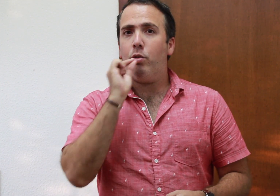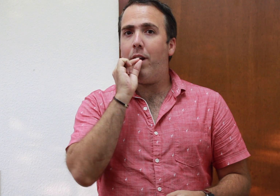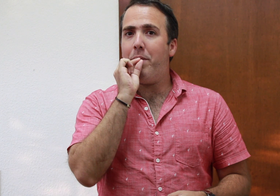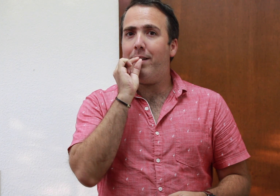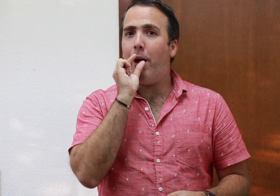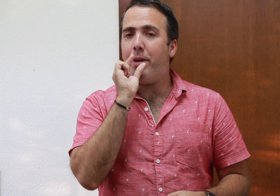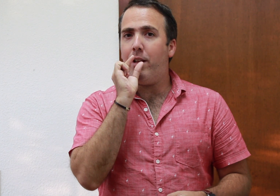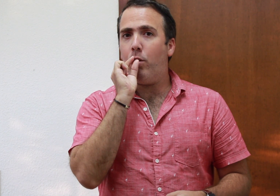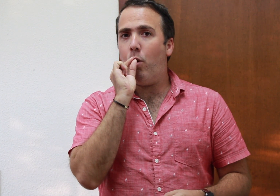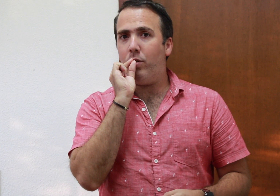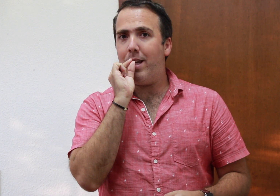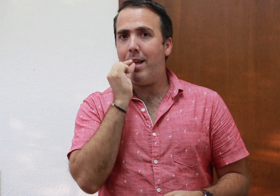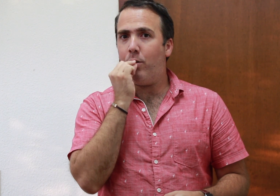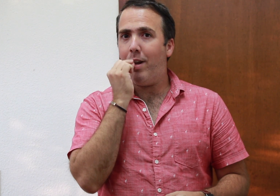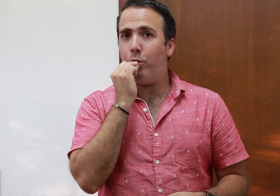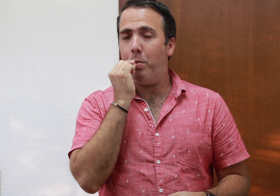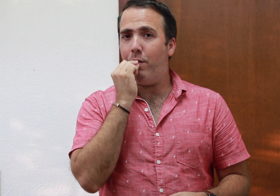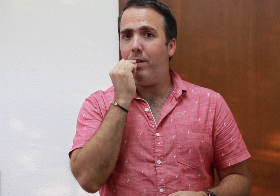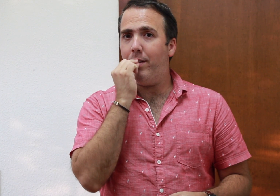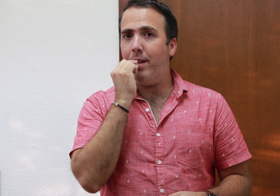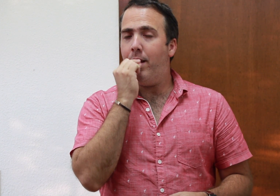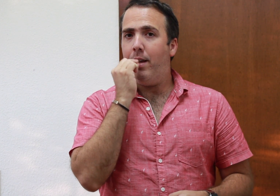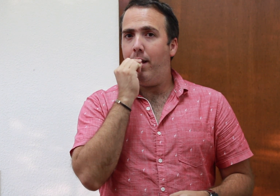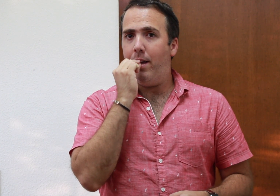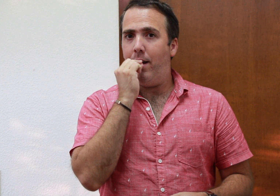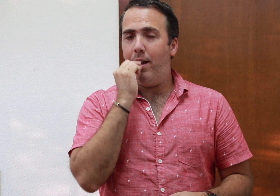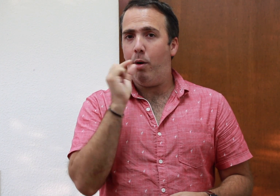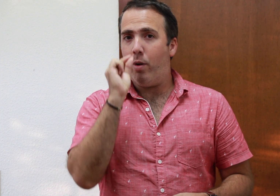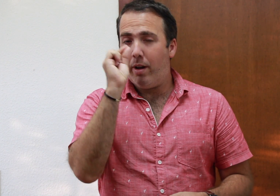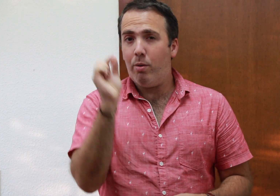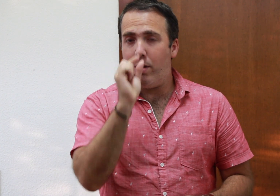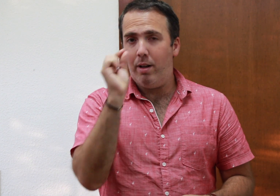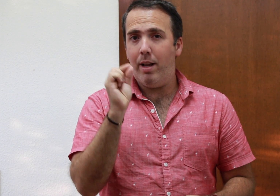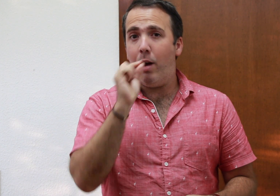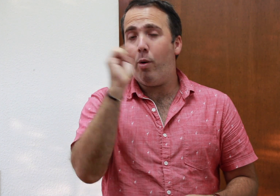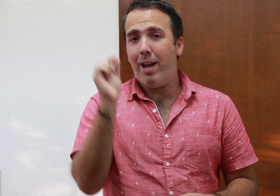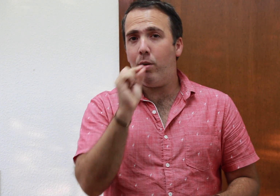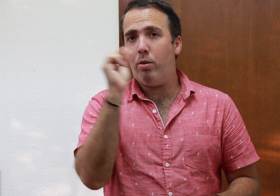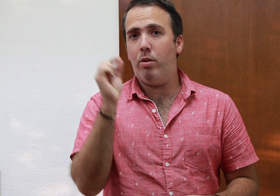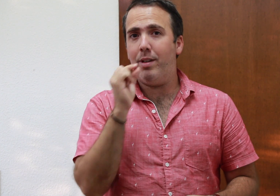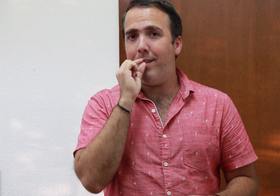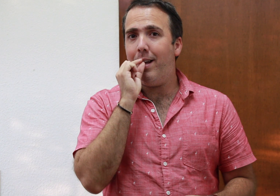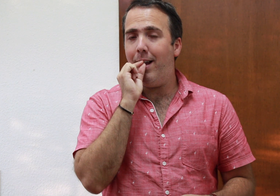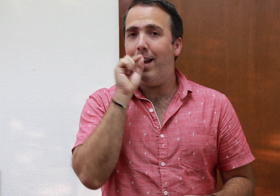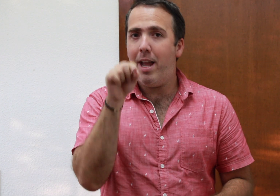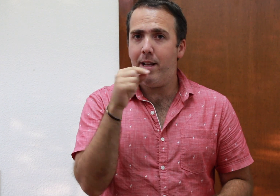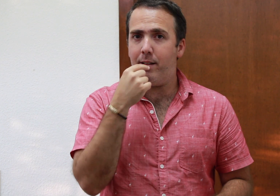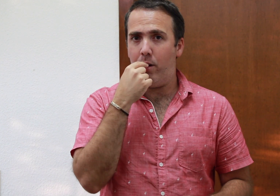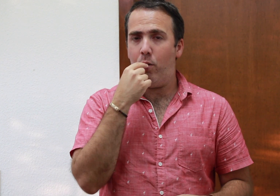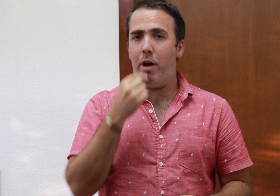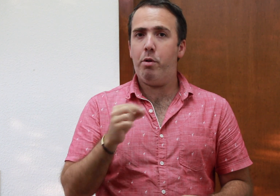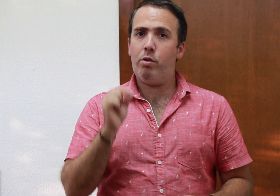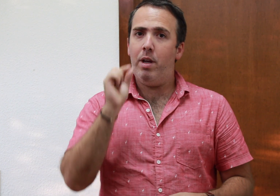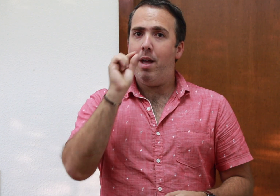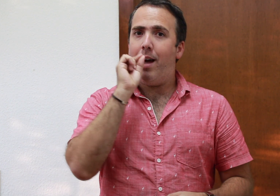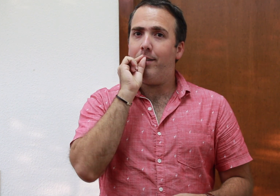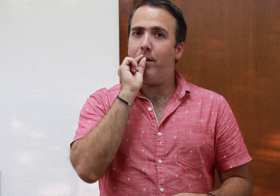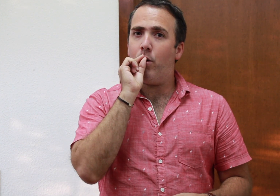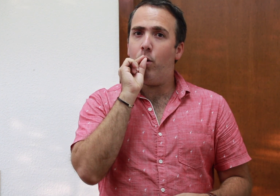solamente abriendo o cerrando la superficie, el agujero donde sale el aire entre los labios, haciéndolo